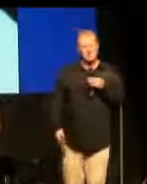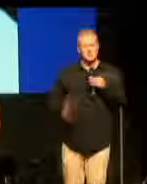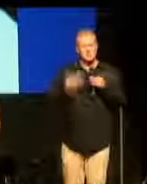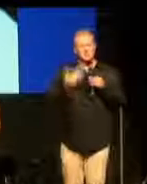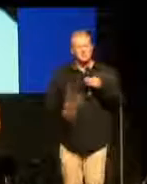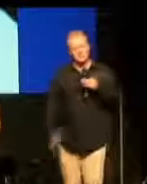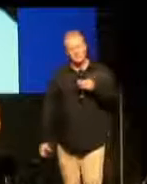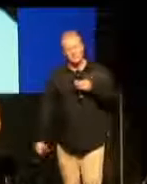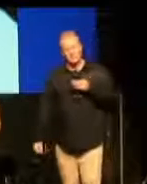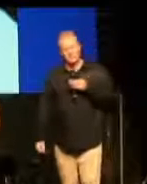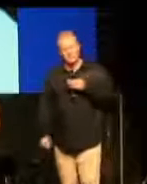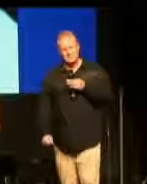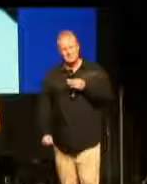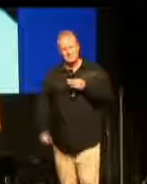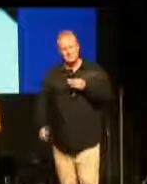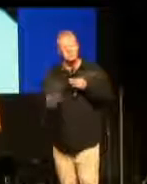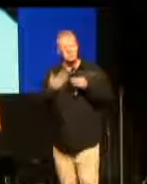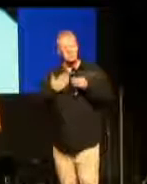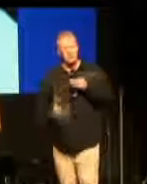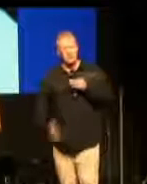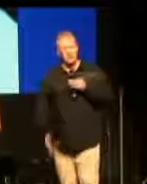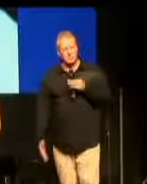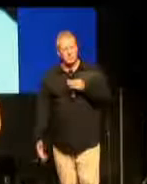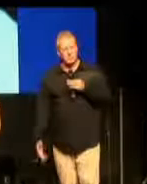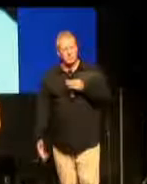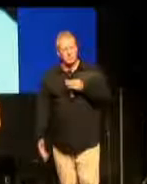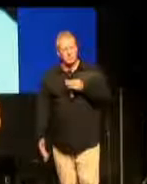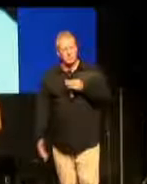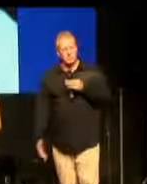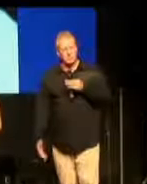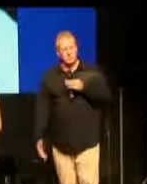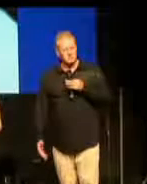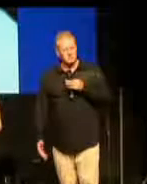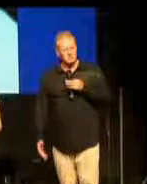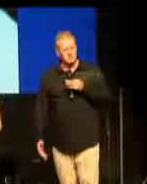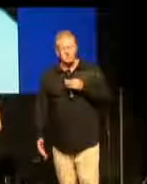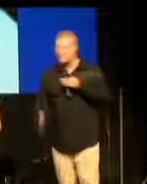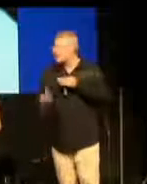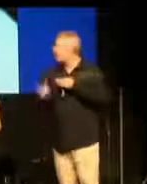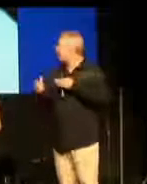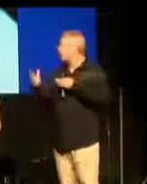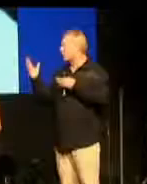Leben. Liebe ist das Stärkste.